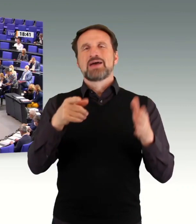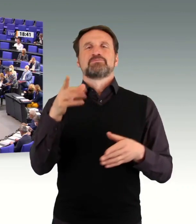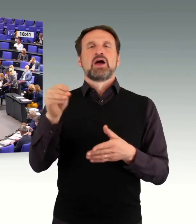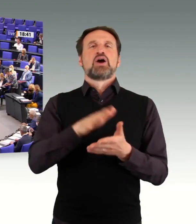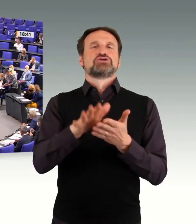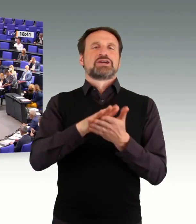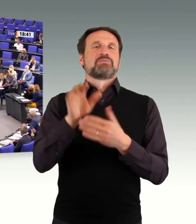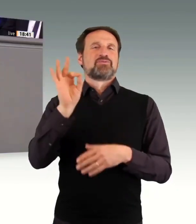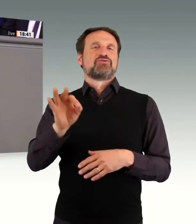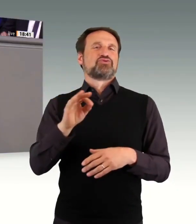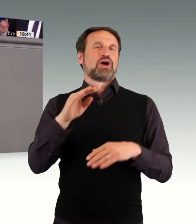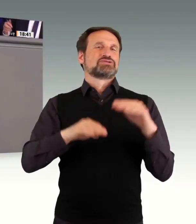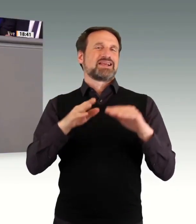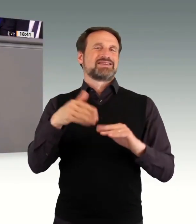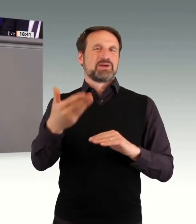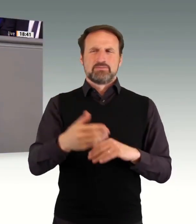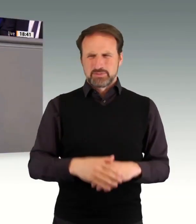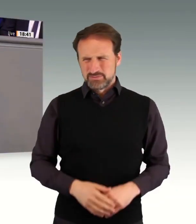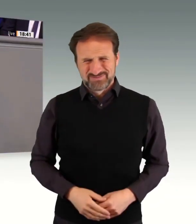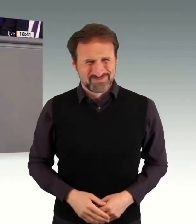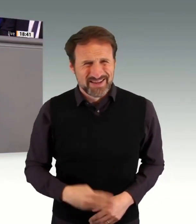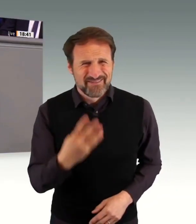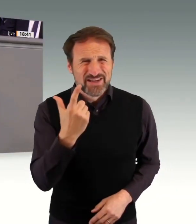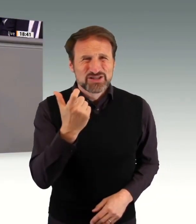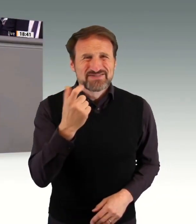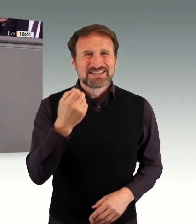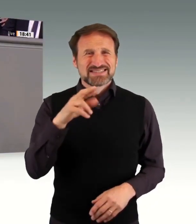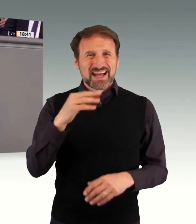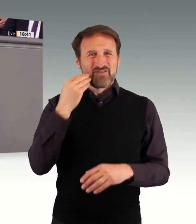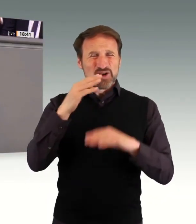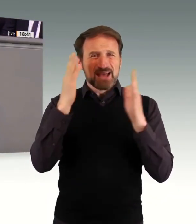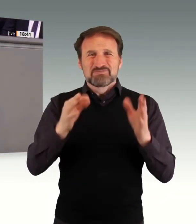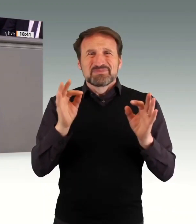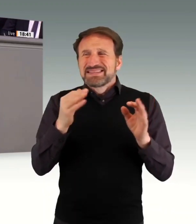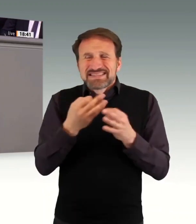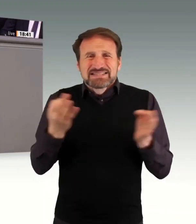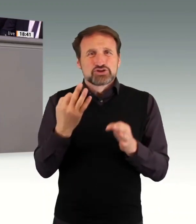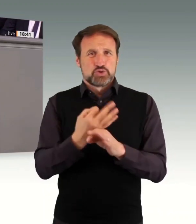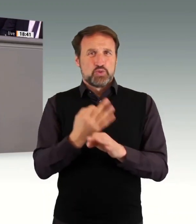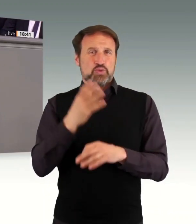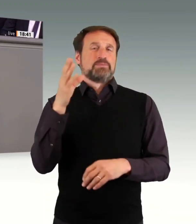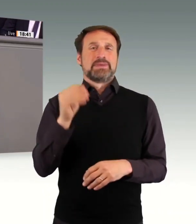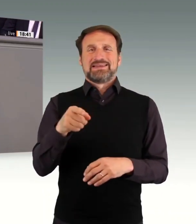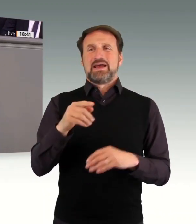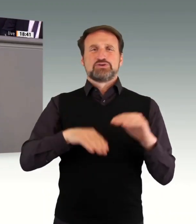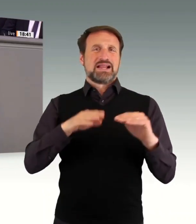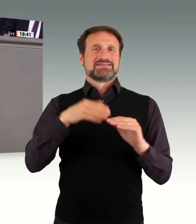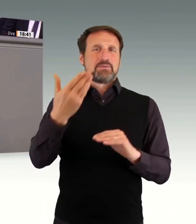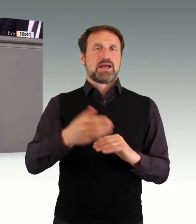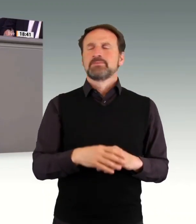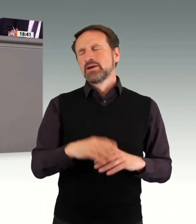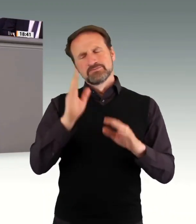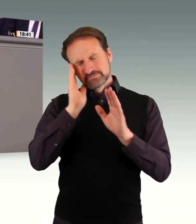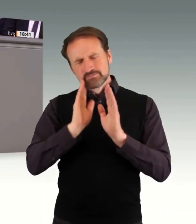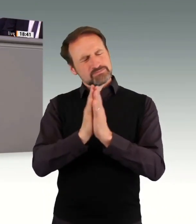zu tun in diesem Zeitalter. So etwas gehört weg. Wir werden immer solche Angebote brauchen. Aber die Ausgleichsabgabe dafür einzusetzen, das